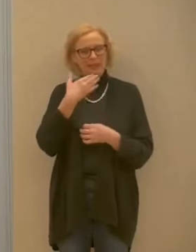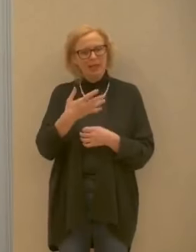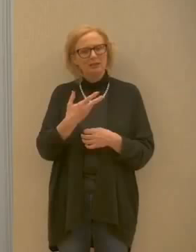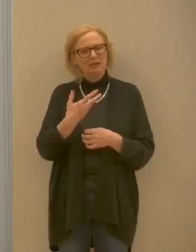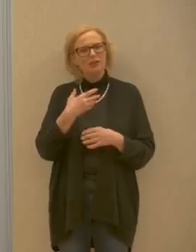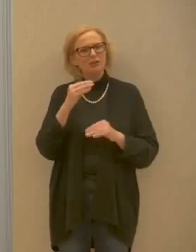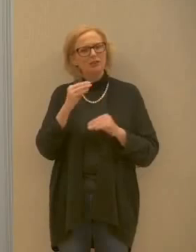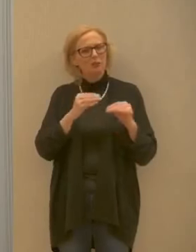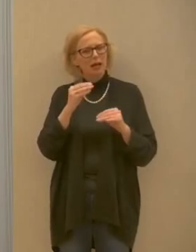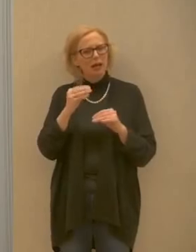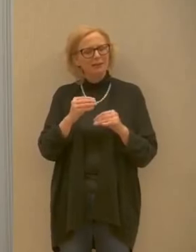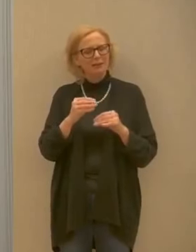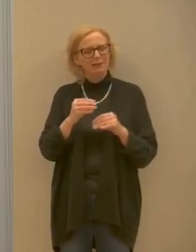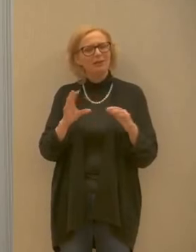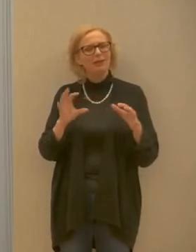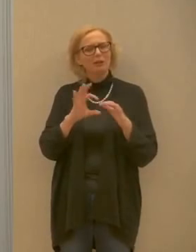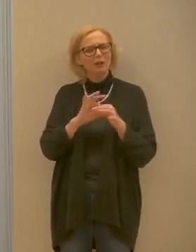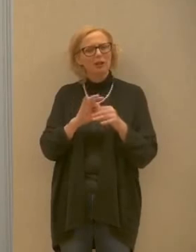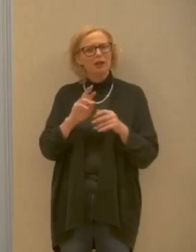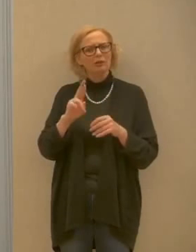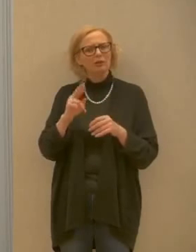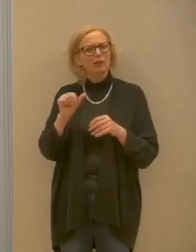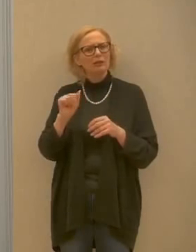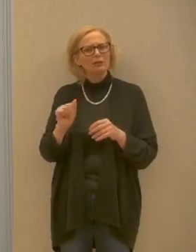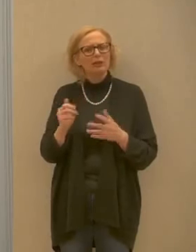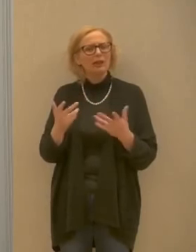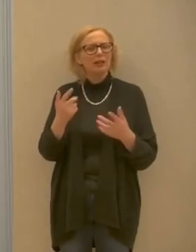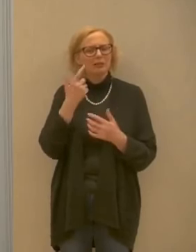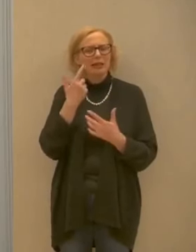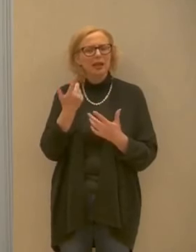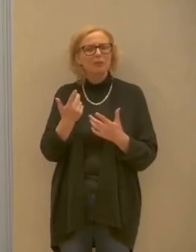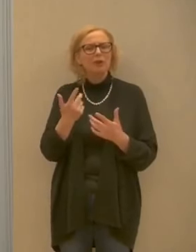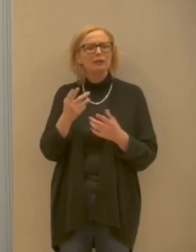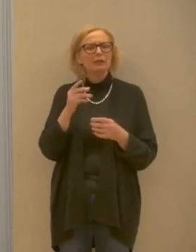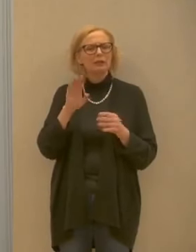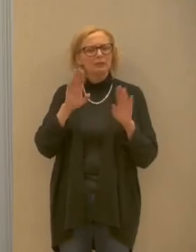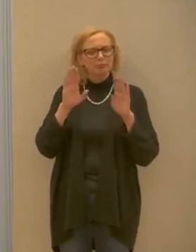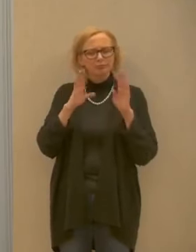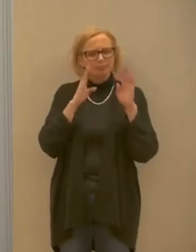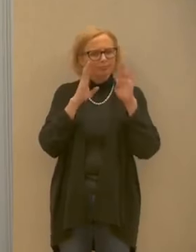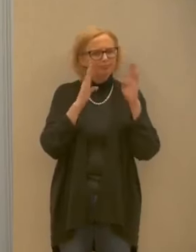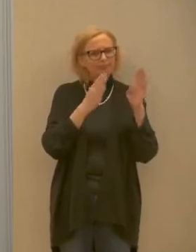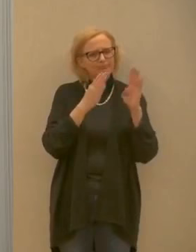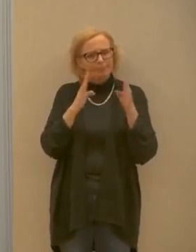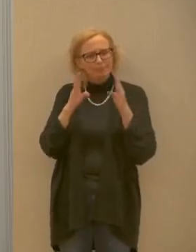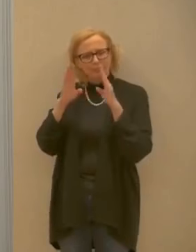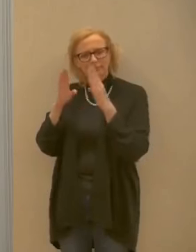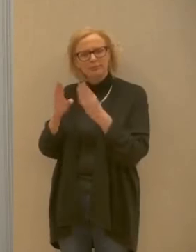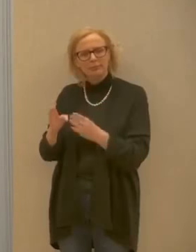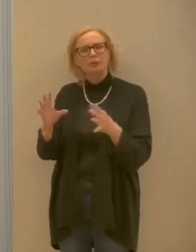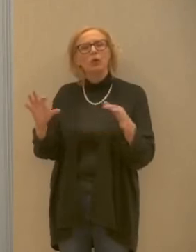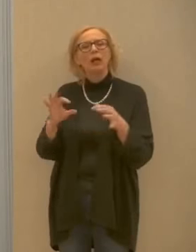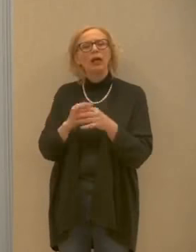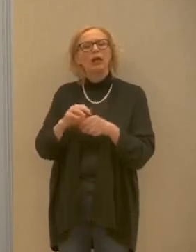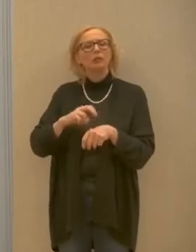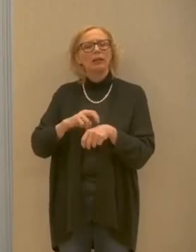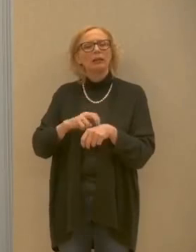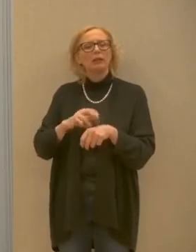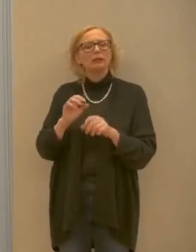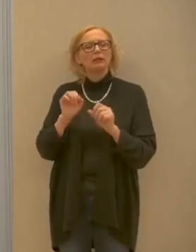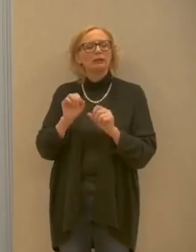sul fronte delle RSA sposto però il focus sulla questione dei medici credo che il dottor Bordon